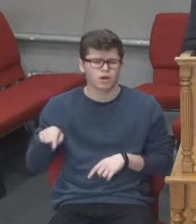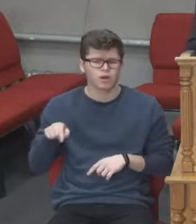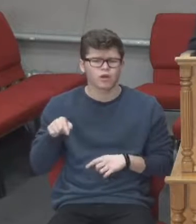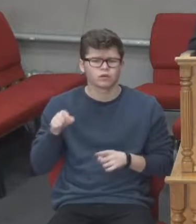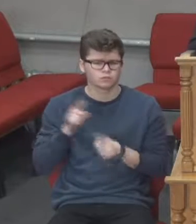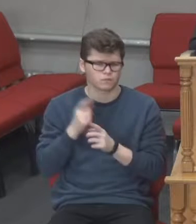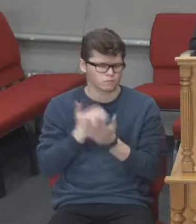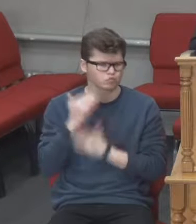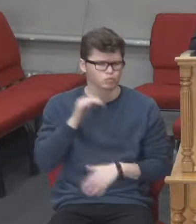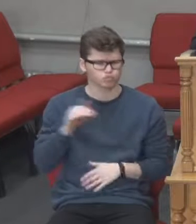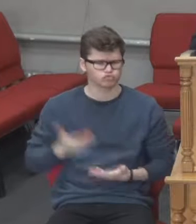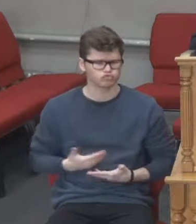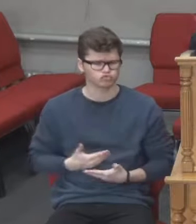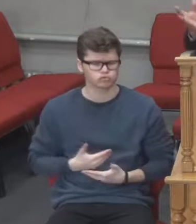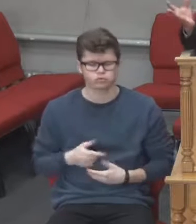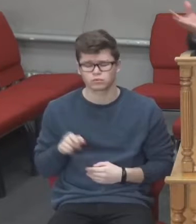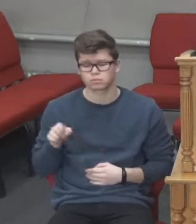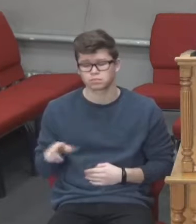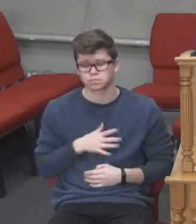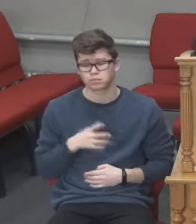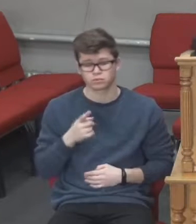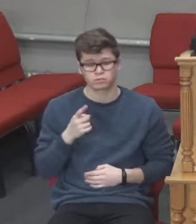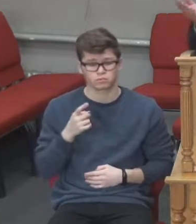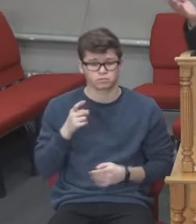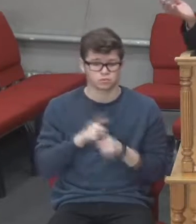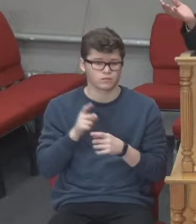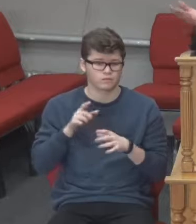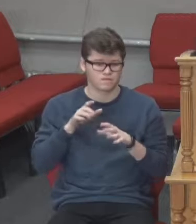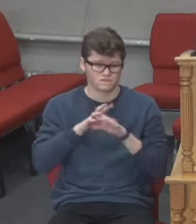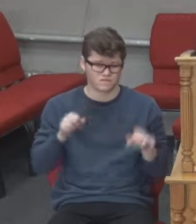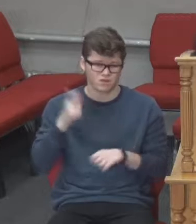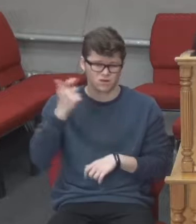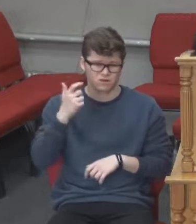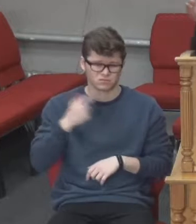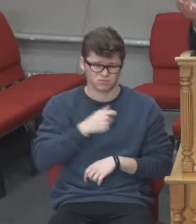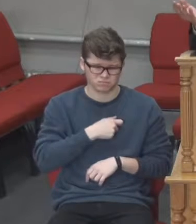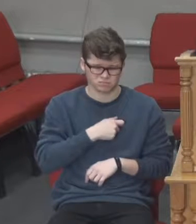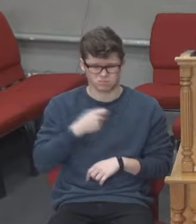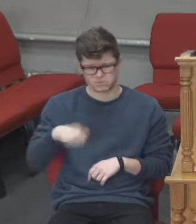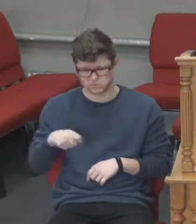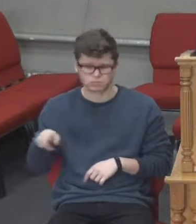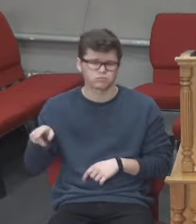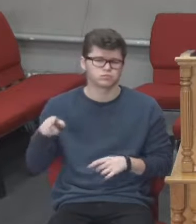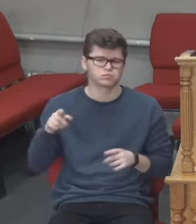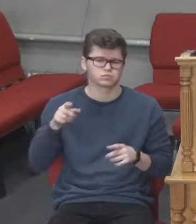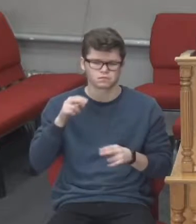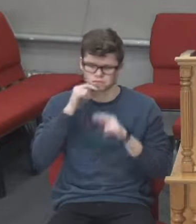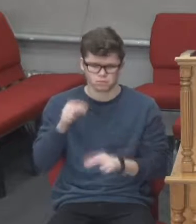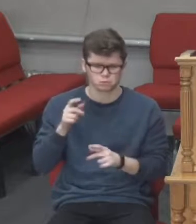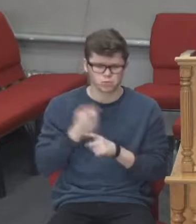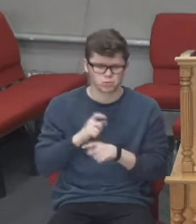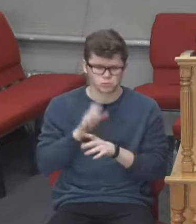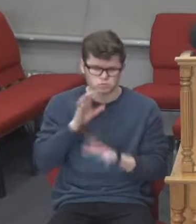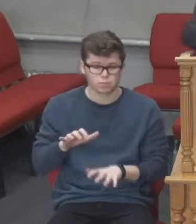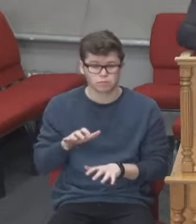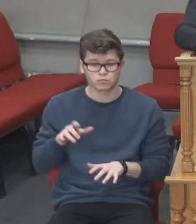швидко відреагувала. В один день розібрали туалетний папір, засоби гігієни, продукти. Але